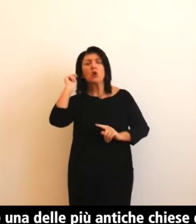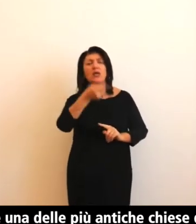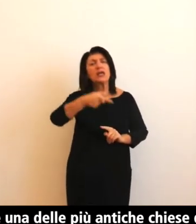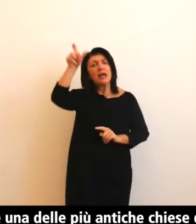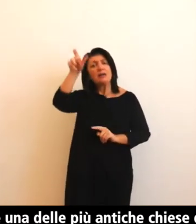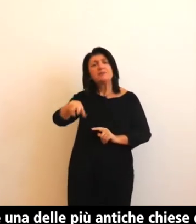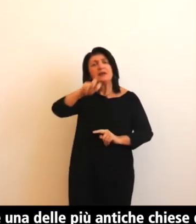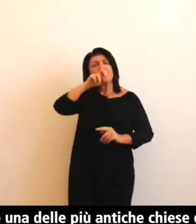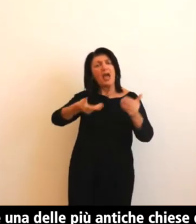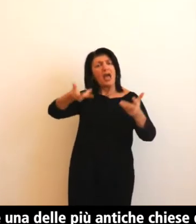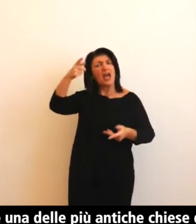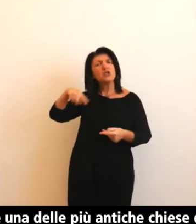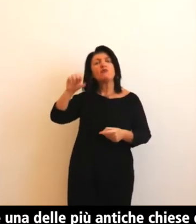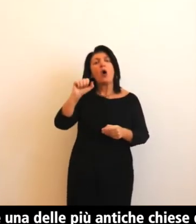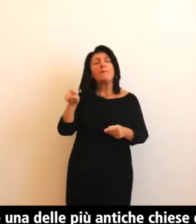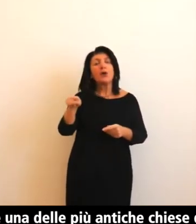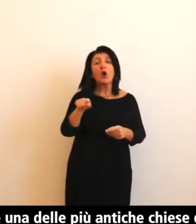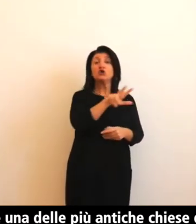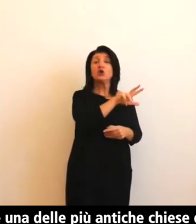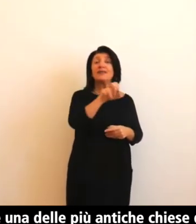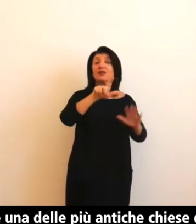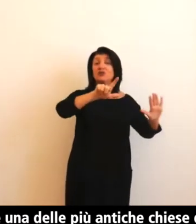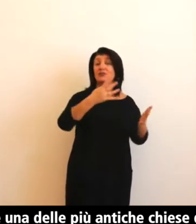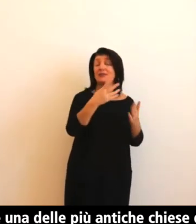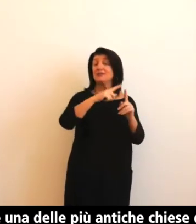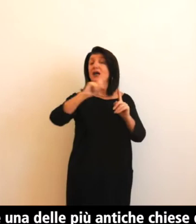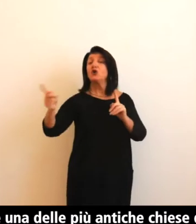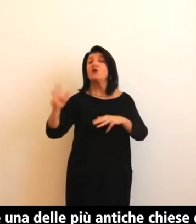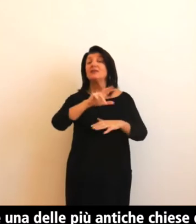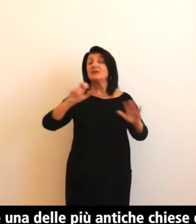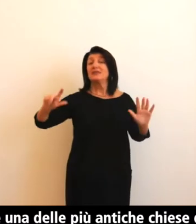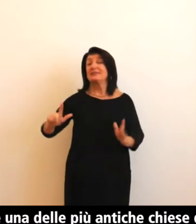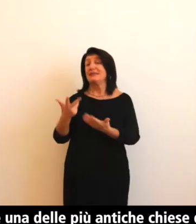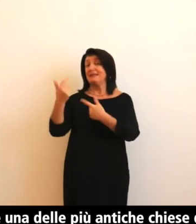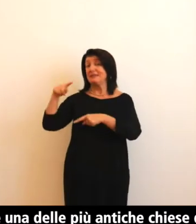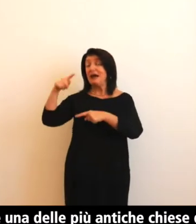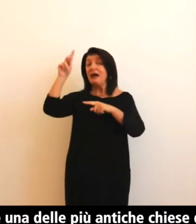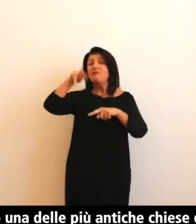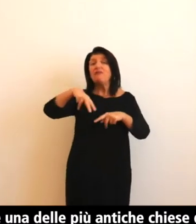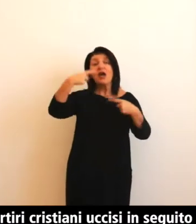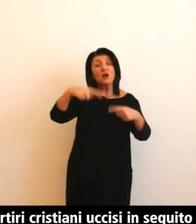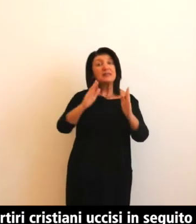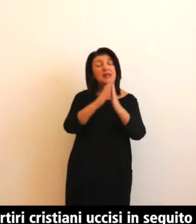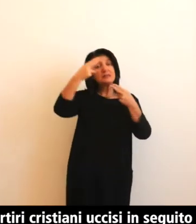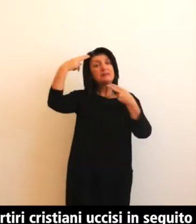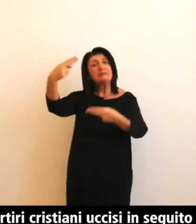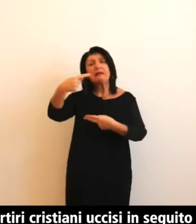il 379 e il 386 e fu dedicata ai martiri cristiani uccisi in